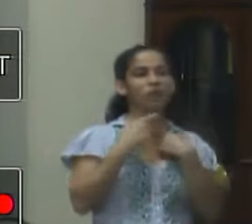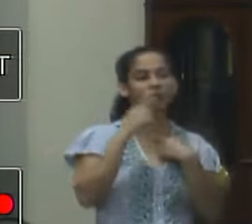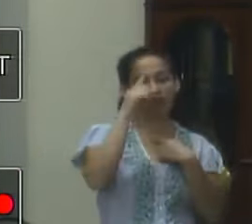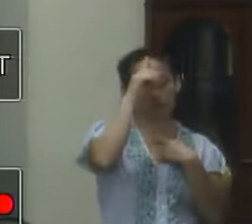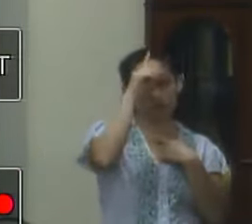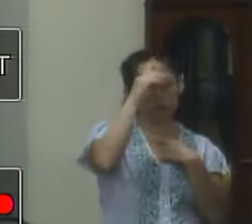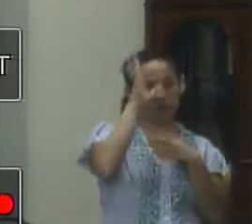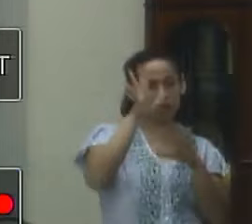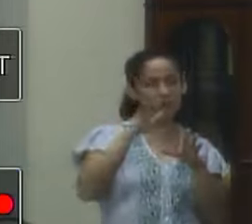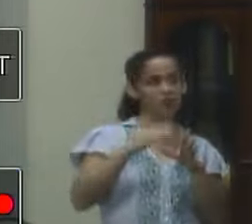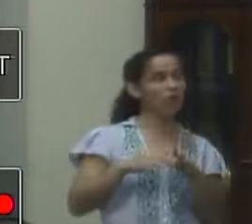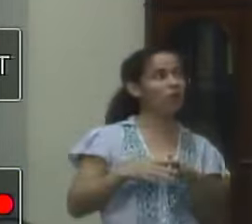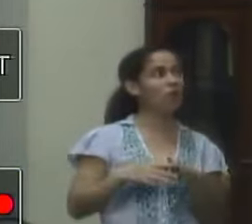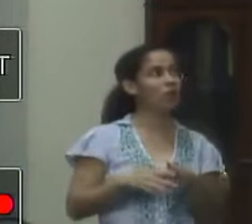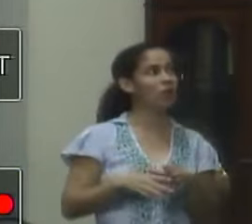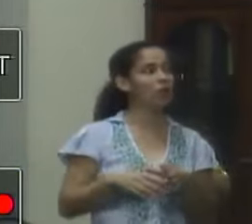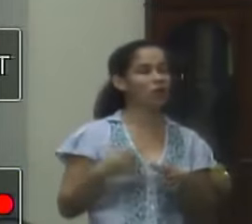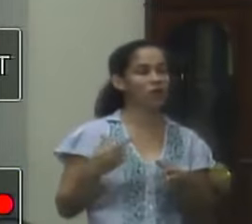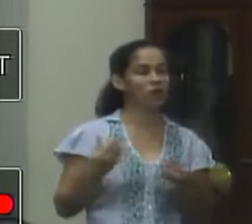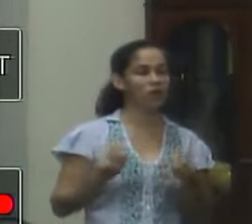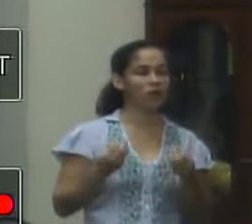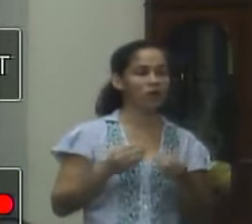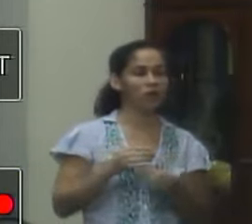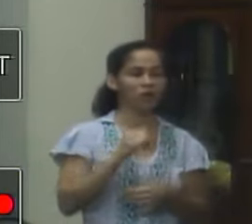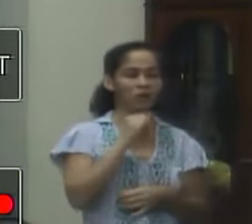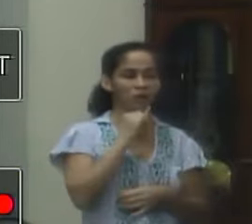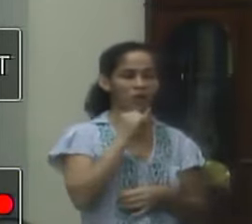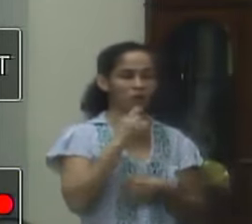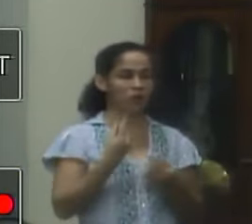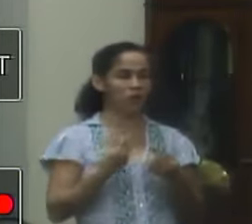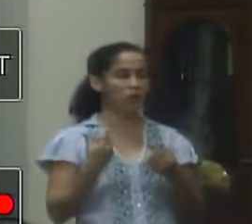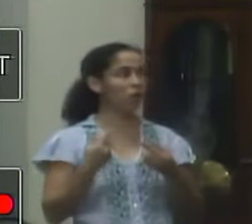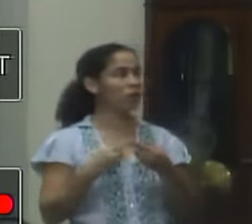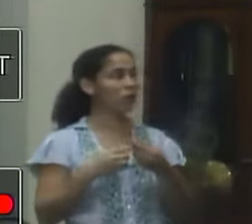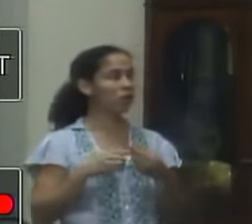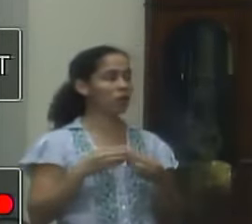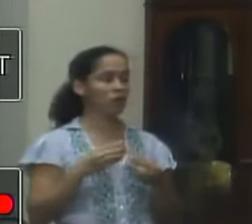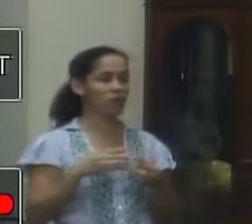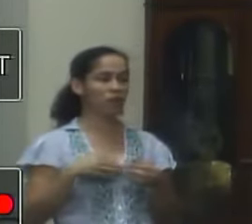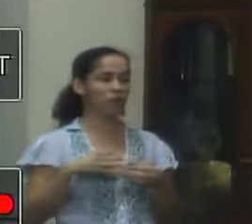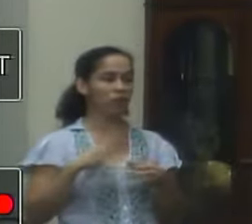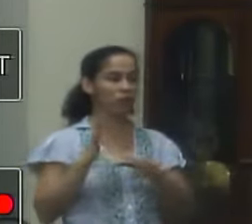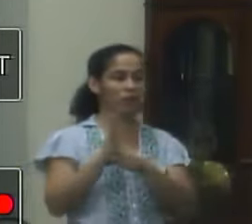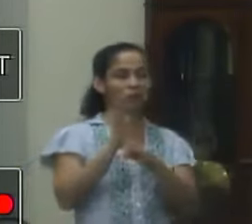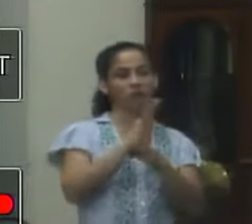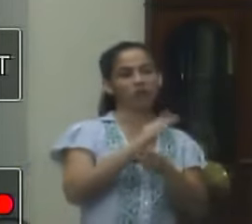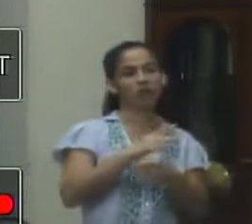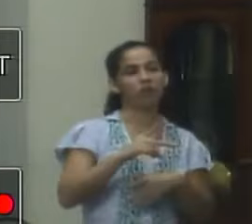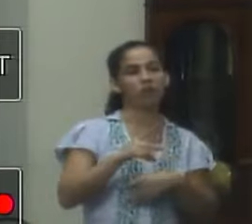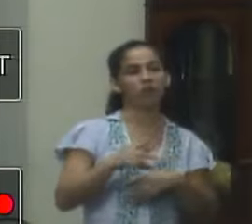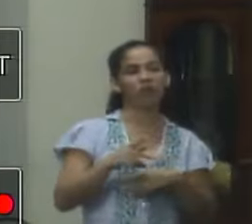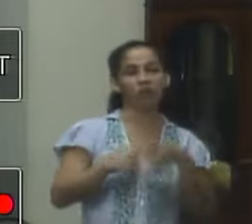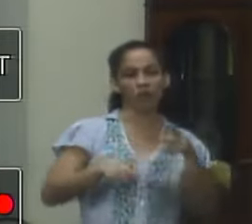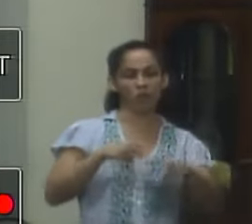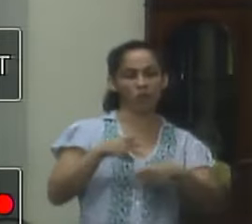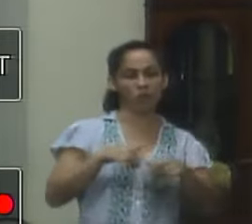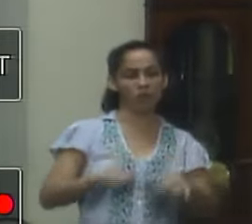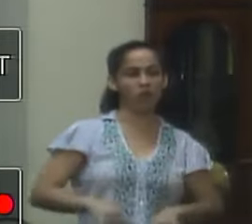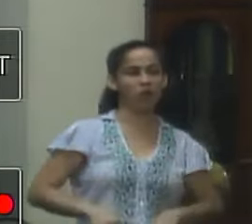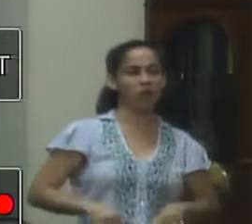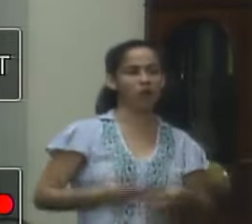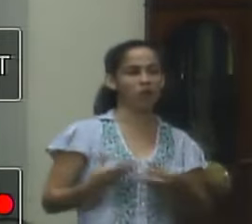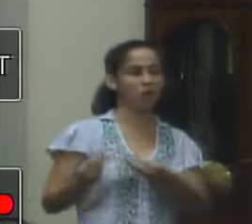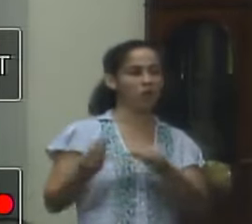mas eles estão um pouco vamos dizer desanimados porque a gente realmente tem que chegar à comunidade de Barão de Paraná nós fizemos essa